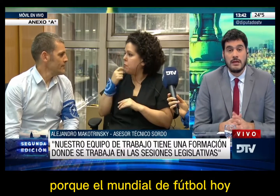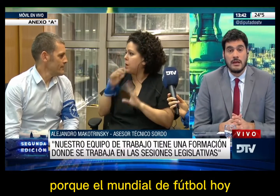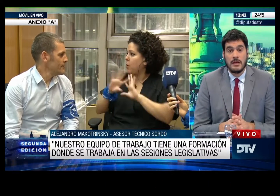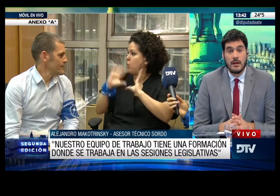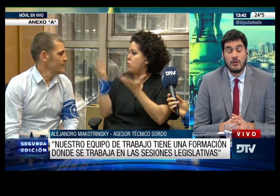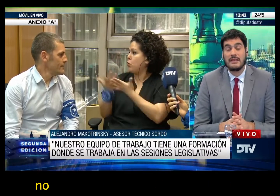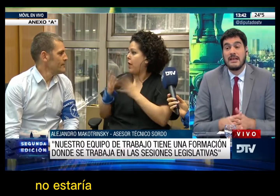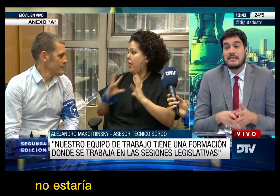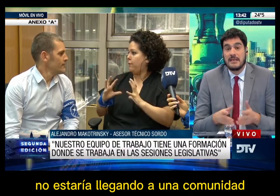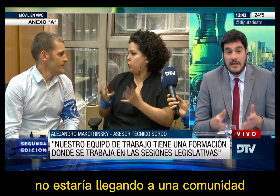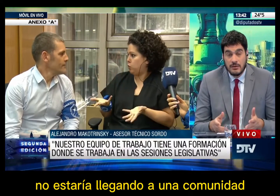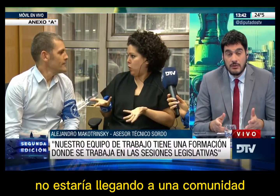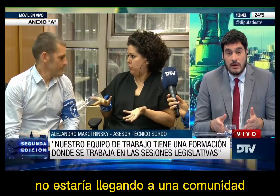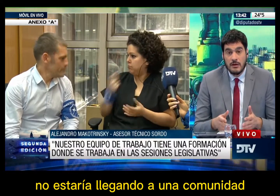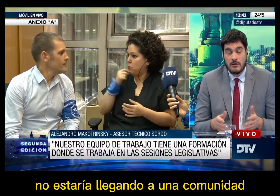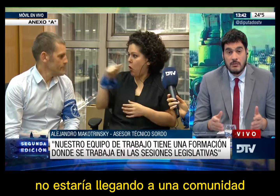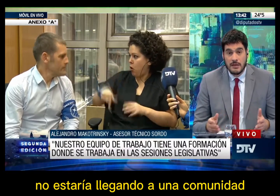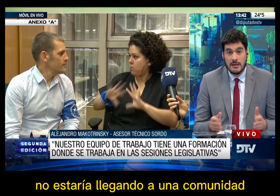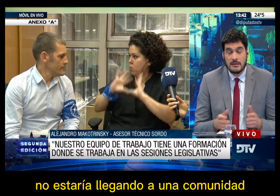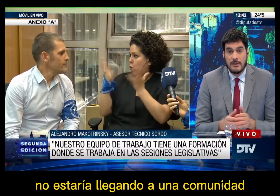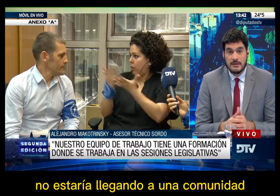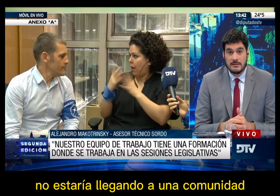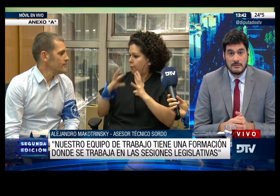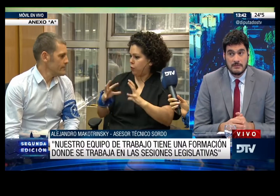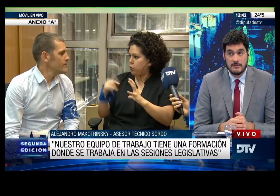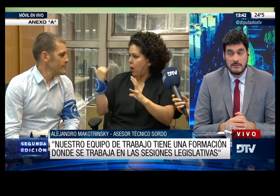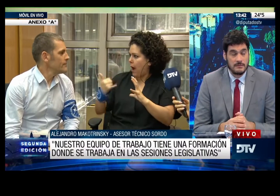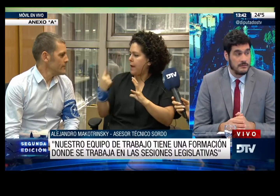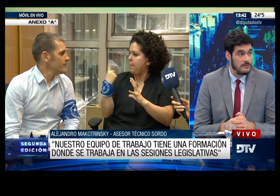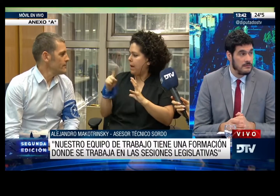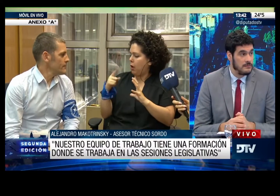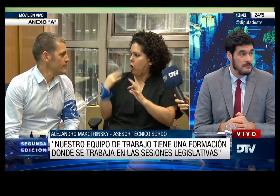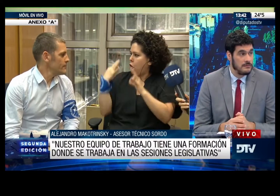fútbol hoy no estaría llegando a una comunidad de este país.